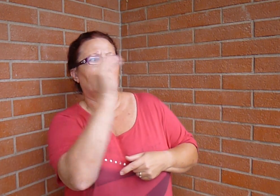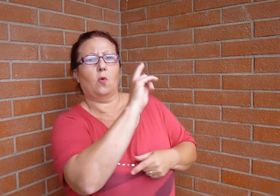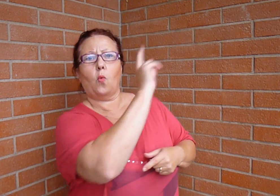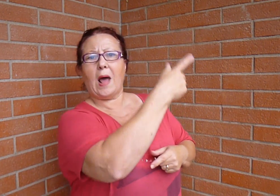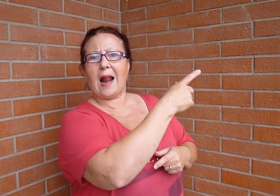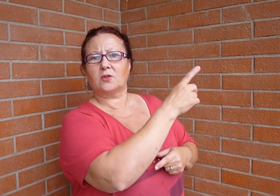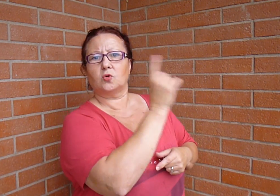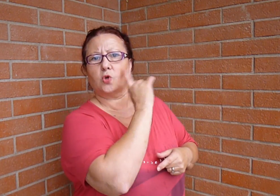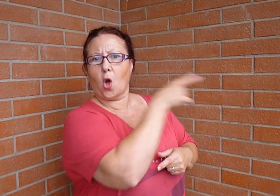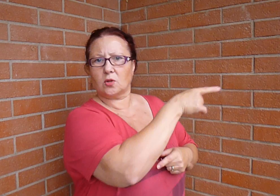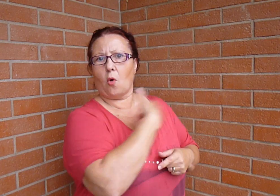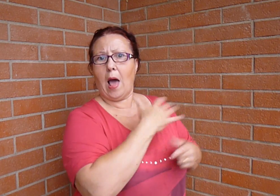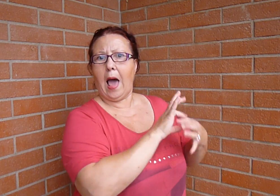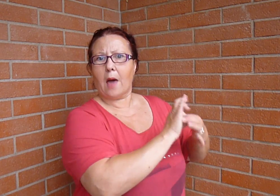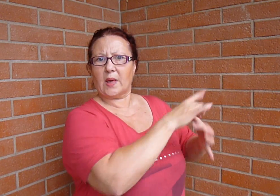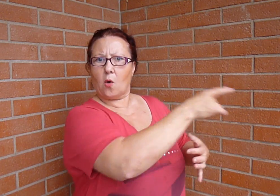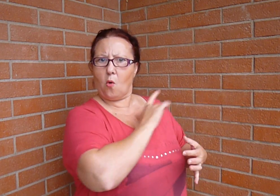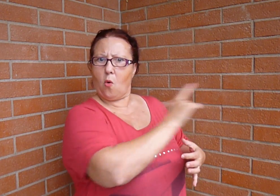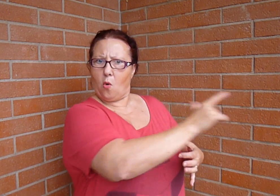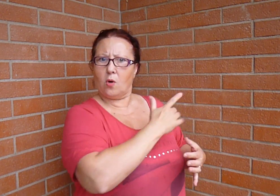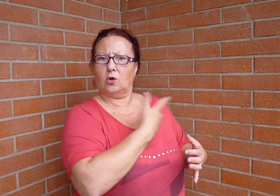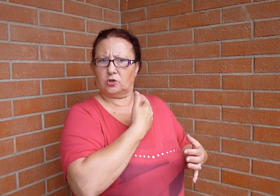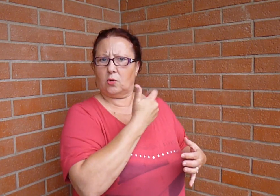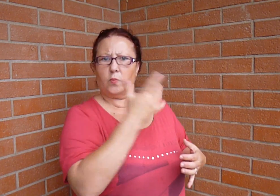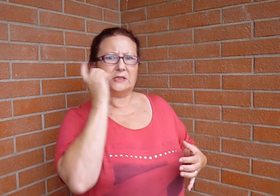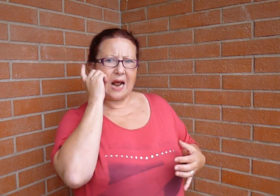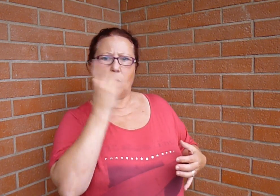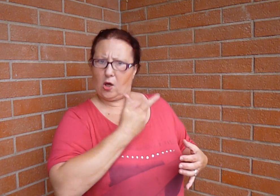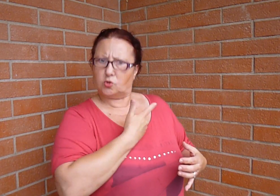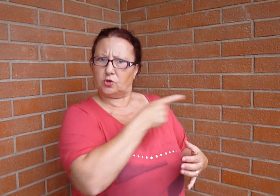och i stort. Men i så är det .